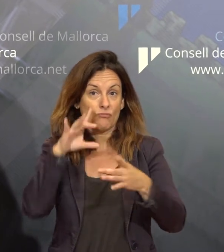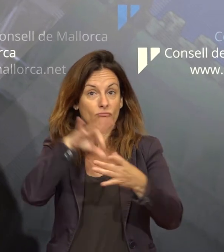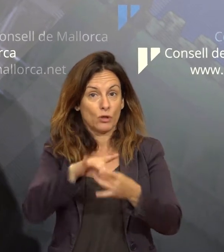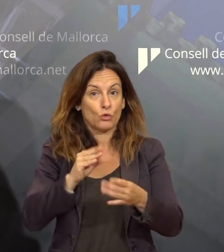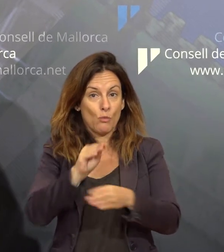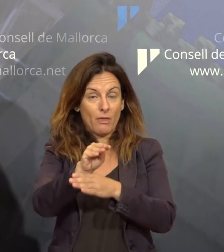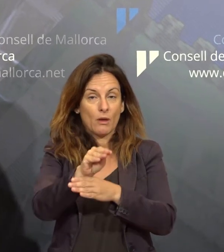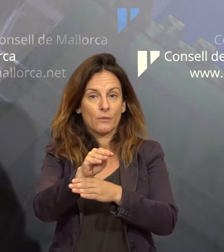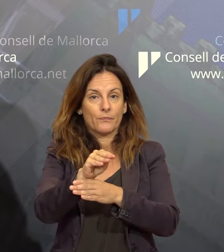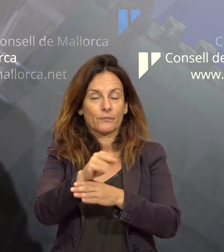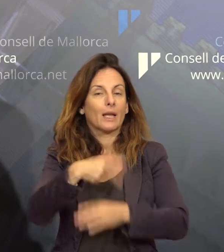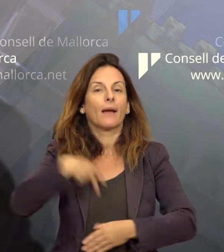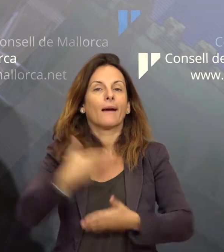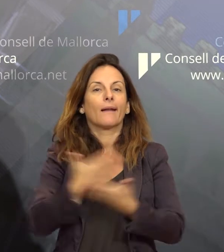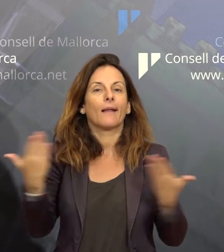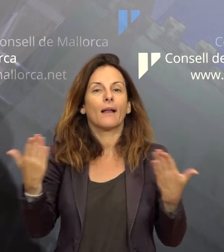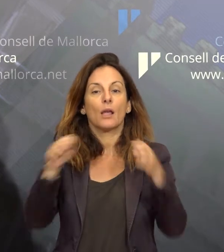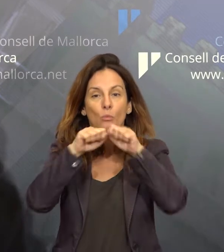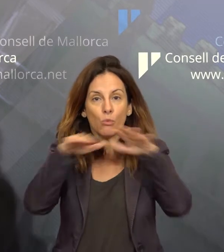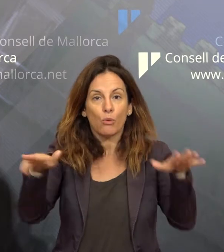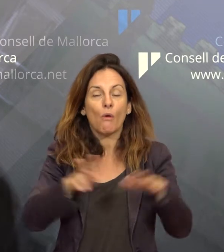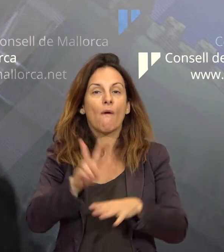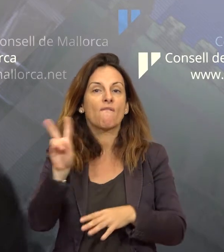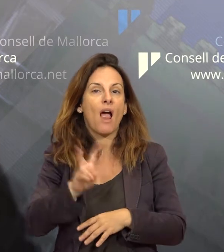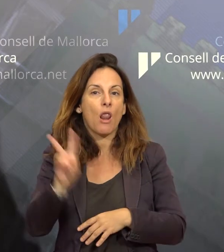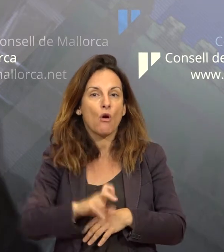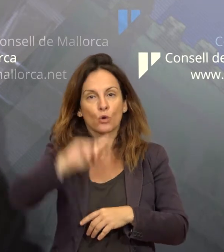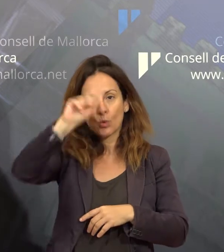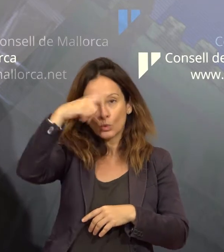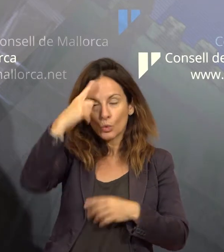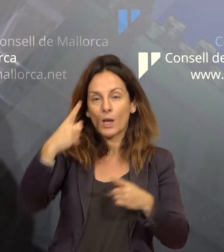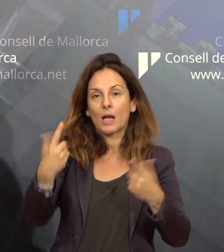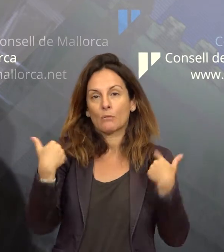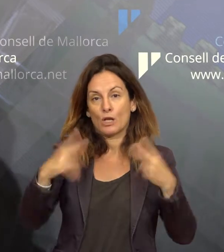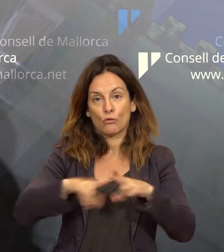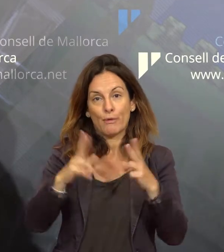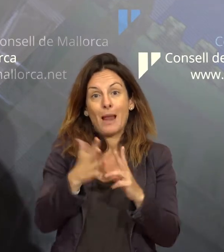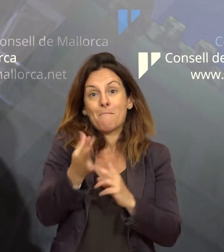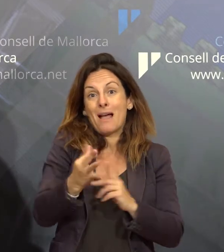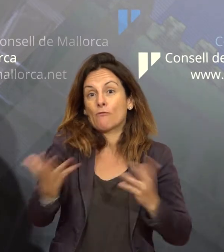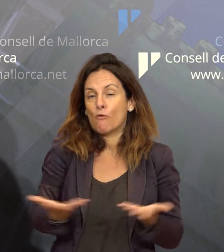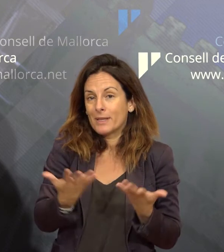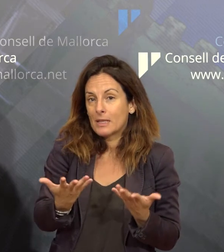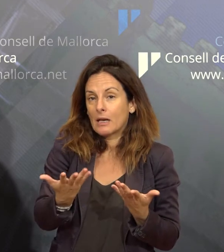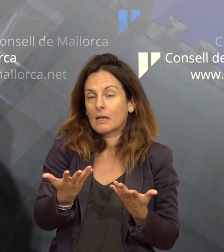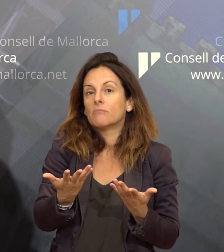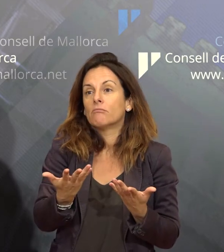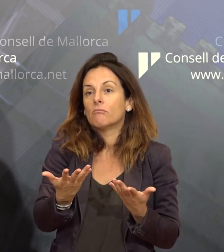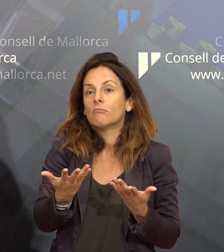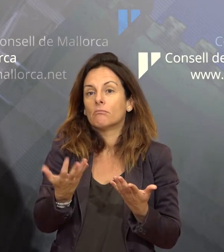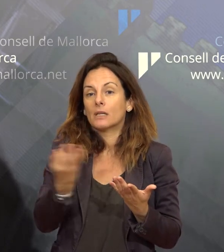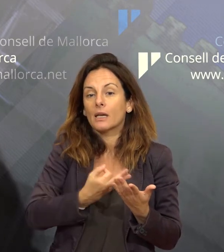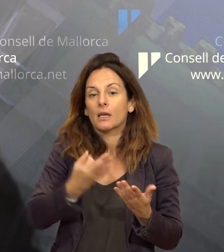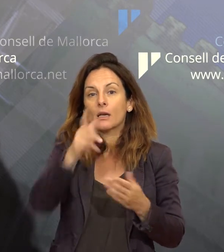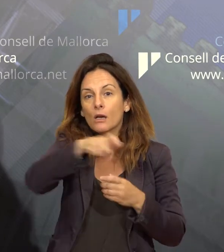són, en general, divulgar els valors i la cultura de la responsabilitat social i fomentar, sobretot, el coneixement entre